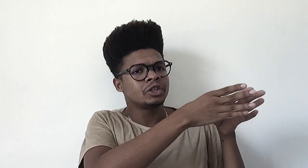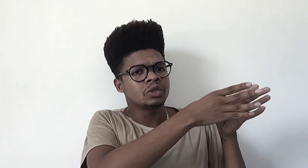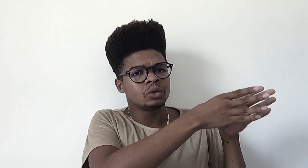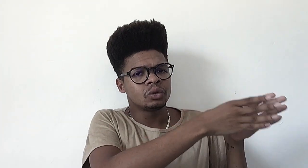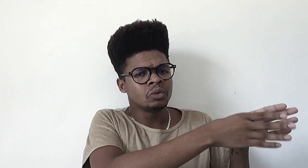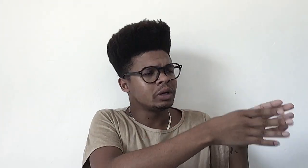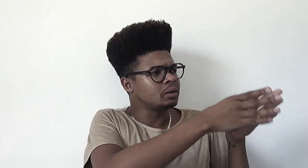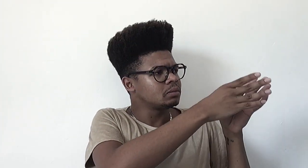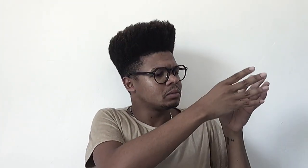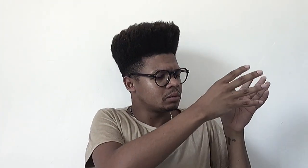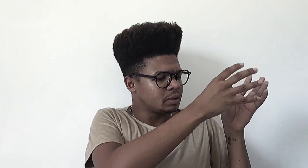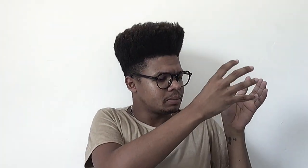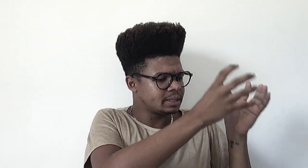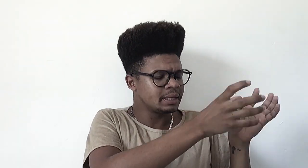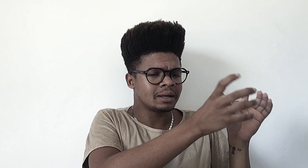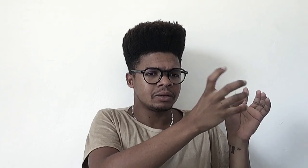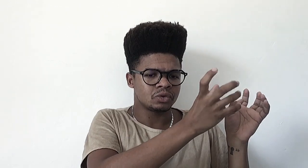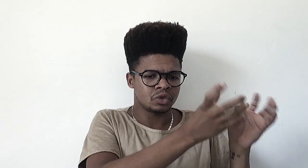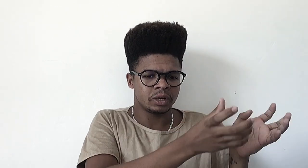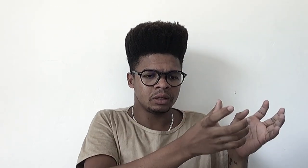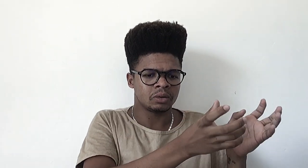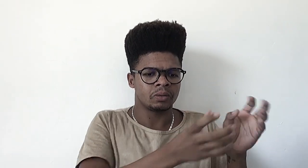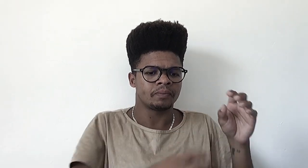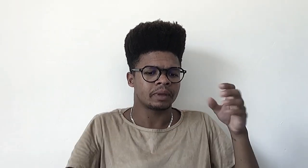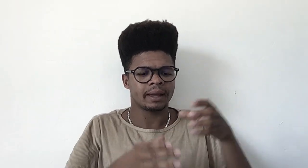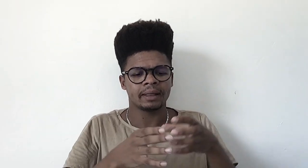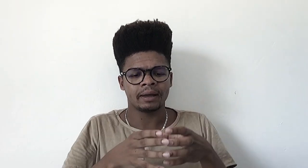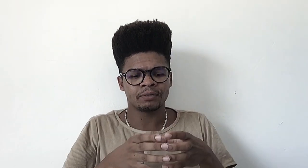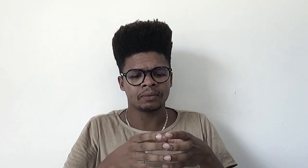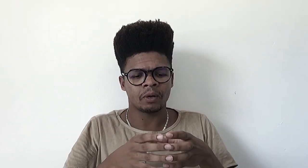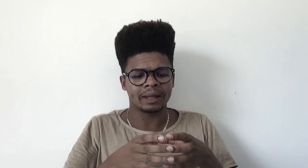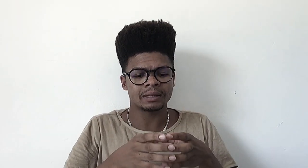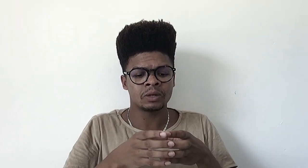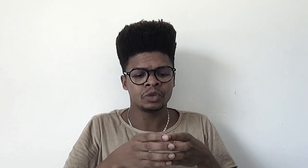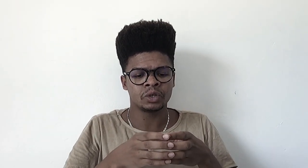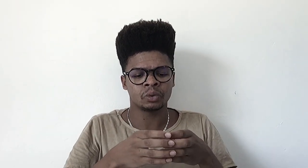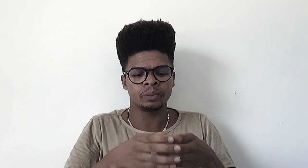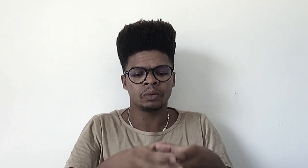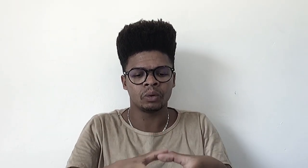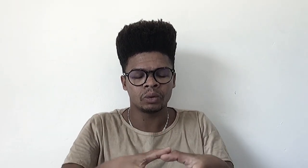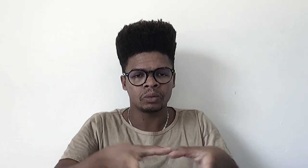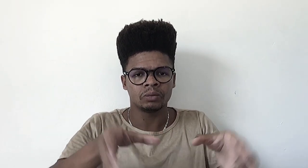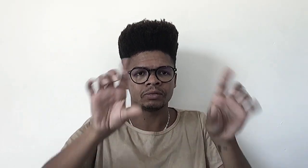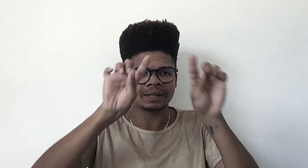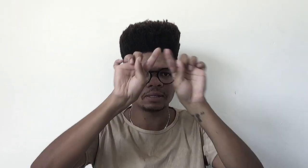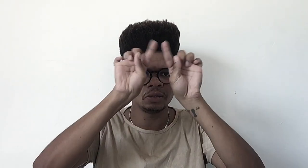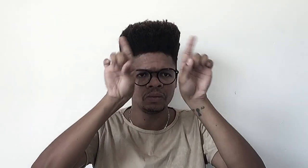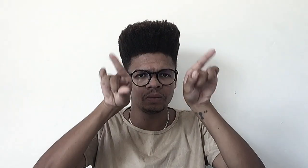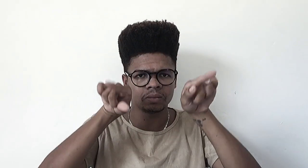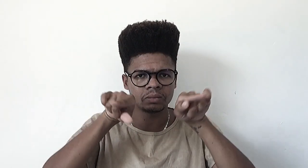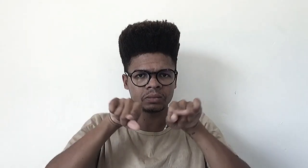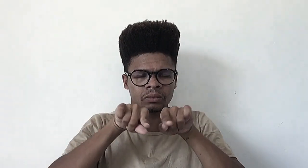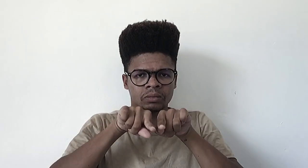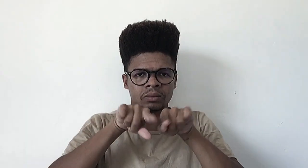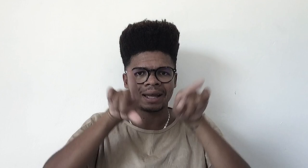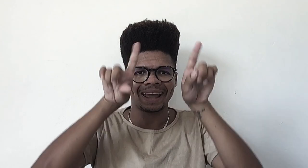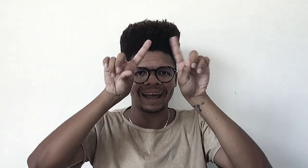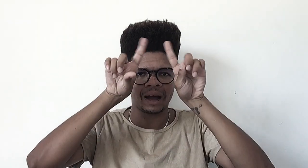estrutura psíquica do sujeito, ela se constitui por um vazio real,